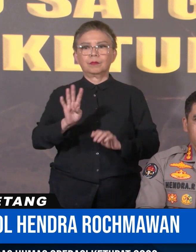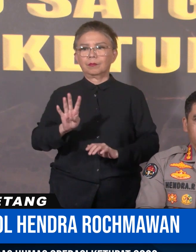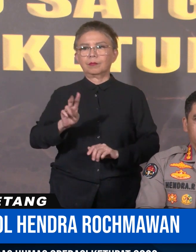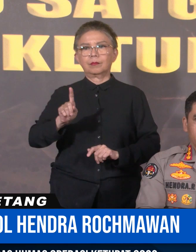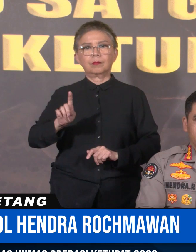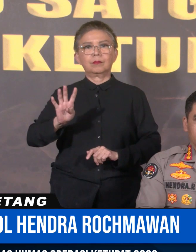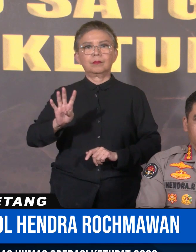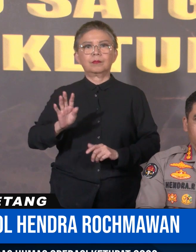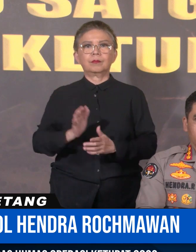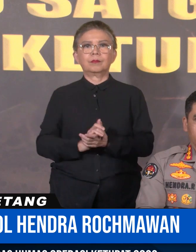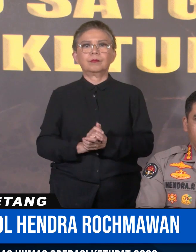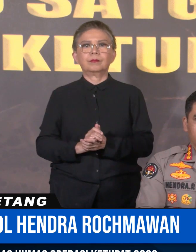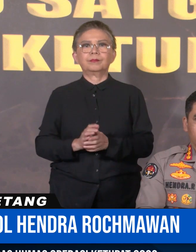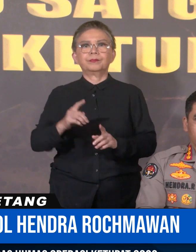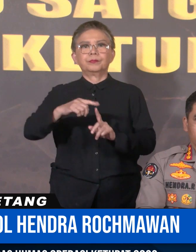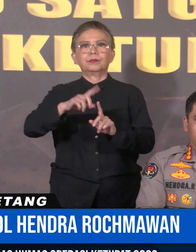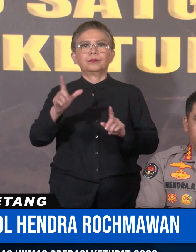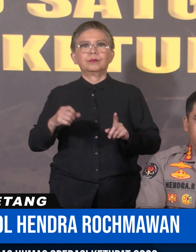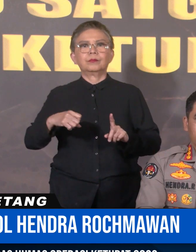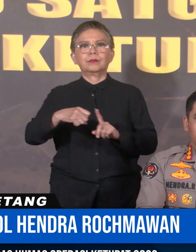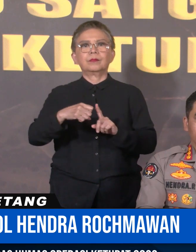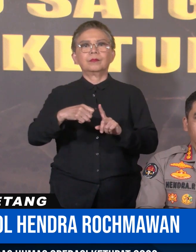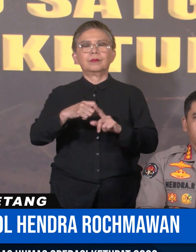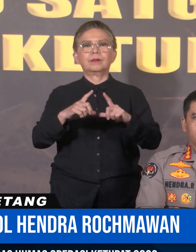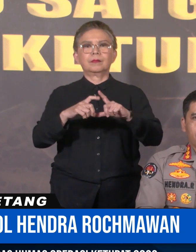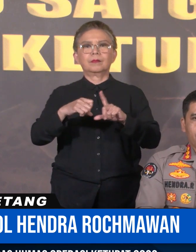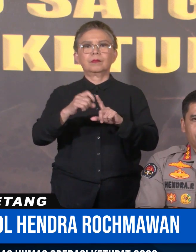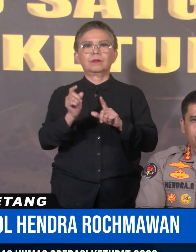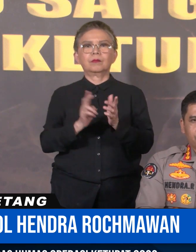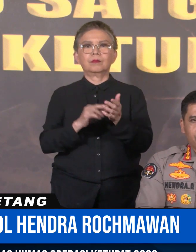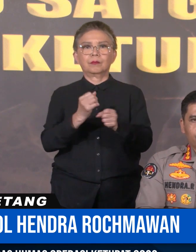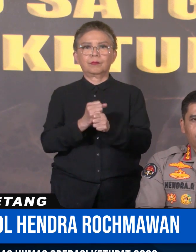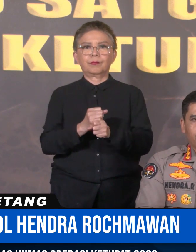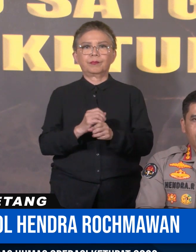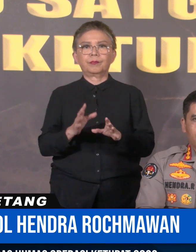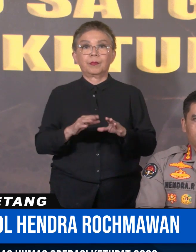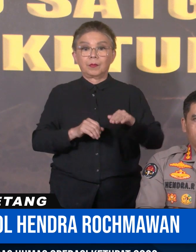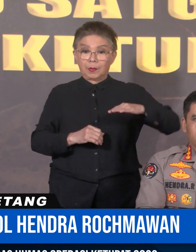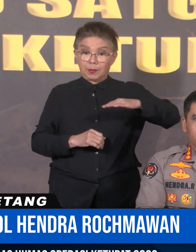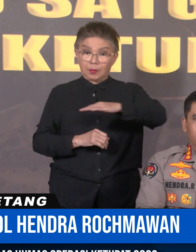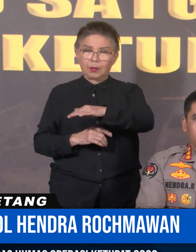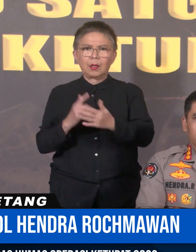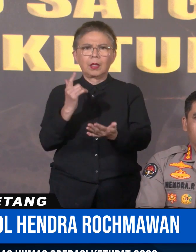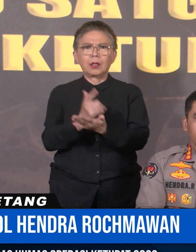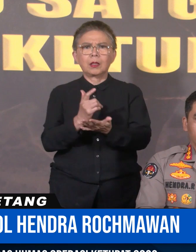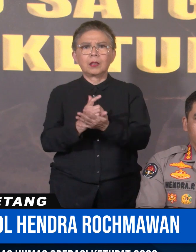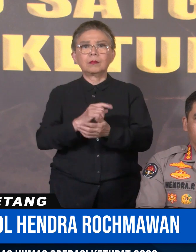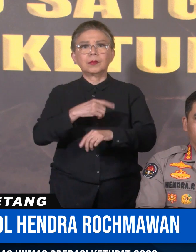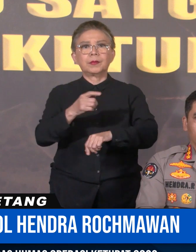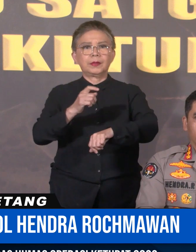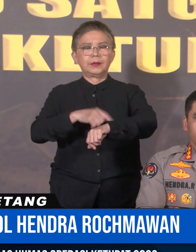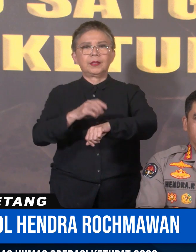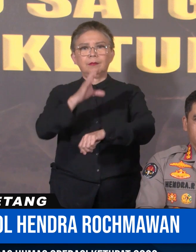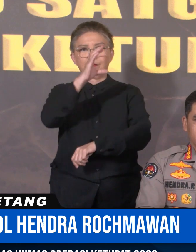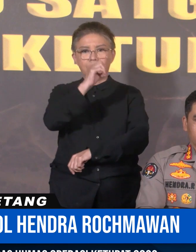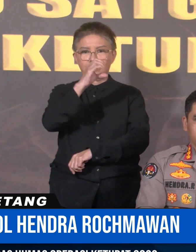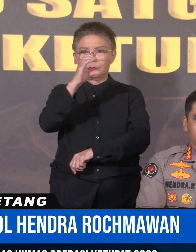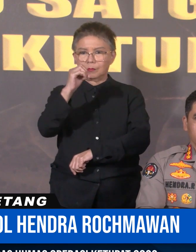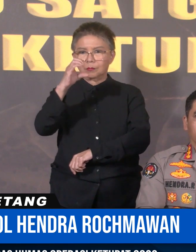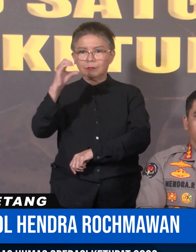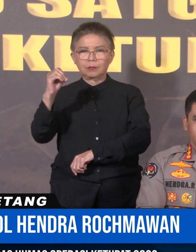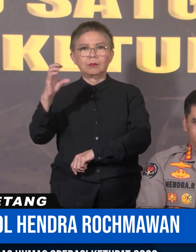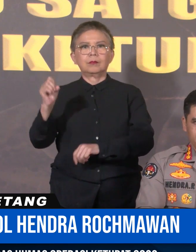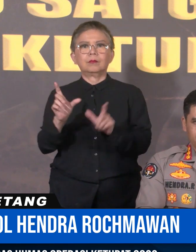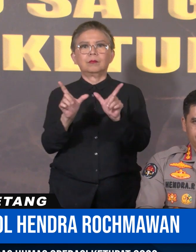4014 Gerbang Tol Kali Kangkung Penerapan OneWay akan diberlakuan hingga pukul 24